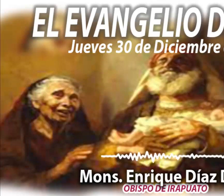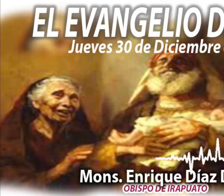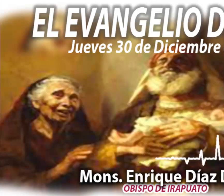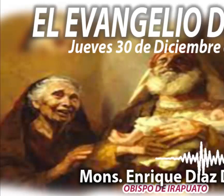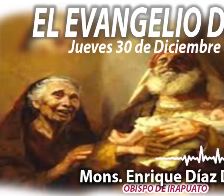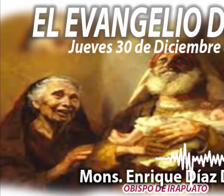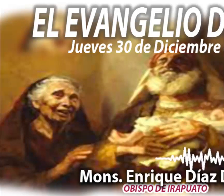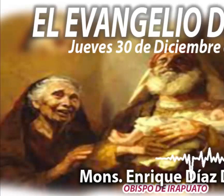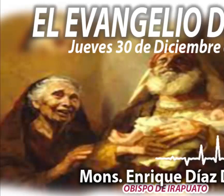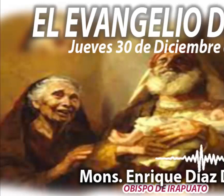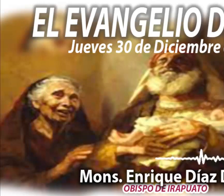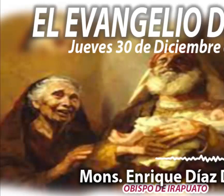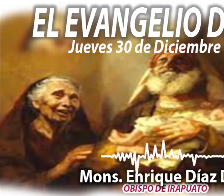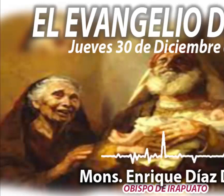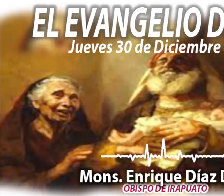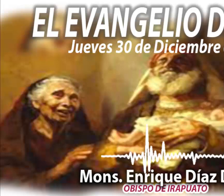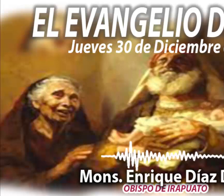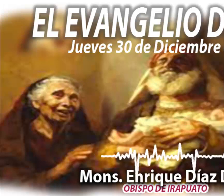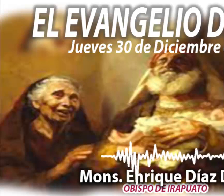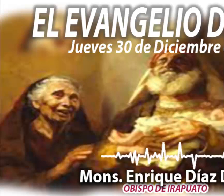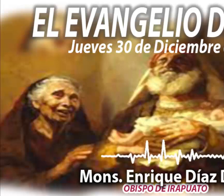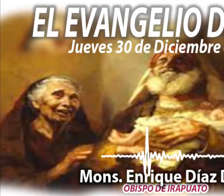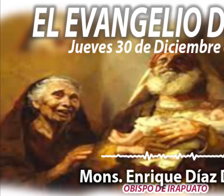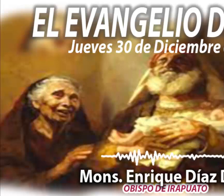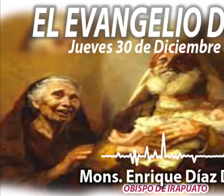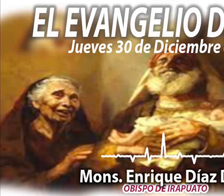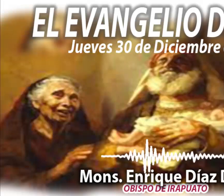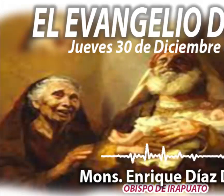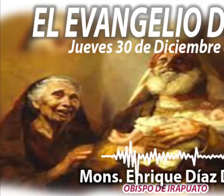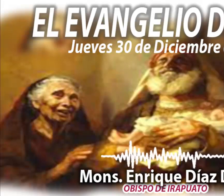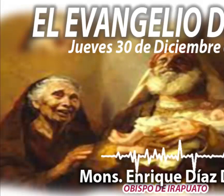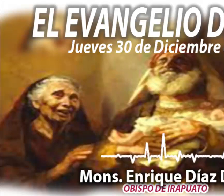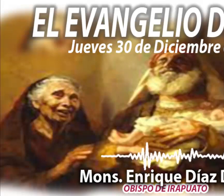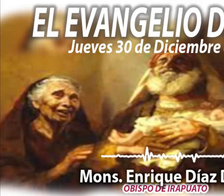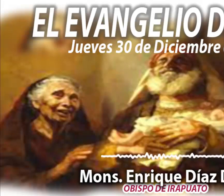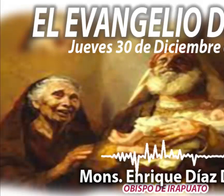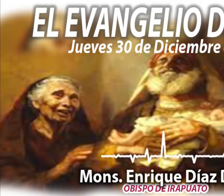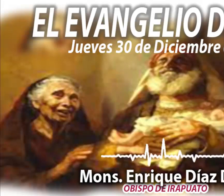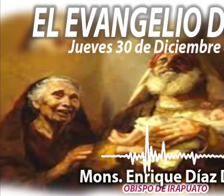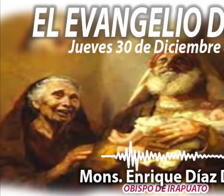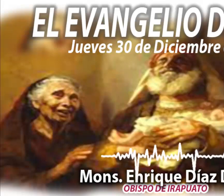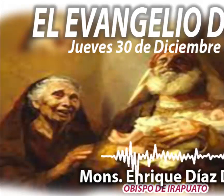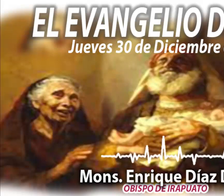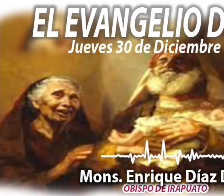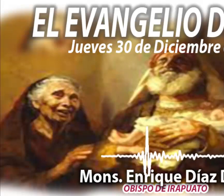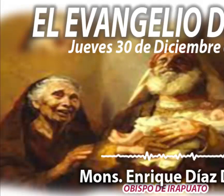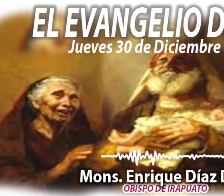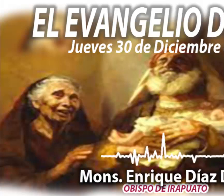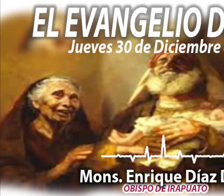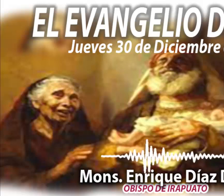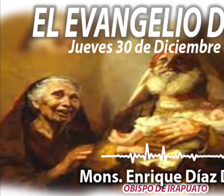Dispuso Dios en su sabiduría, revelarse a sí mismo y dar a conocer el misterio de su voluntad.